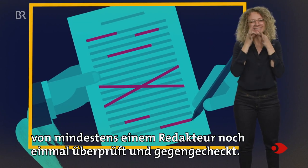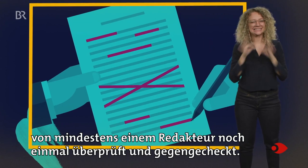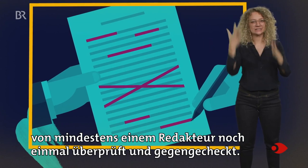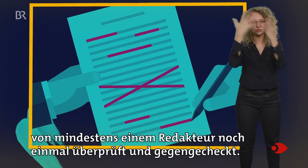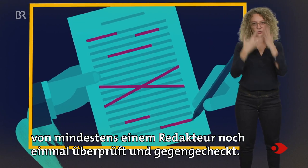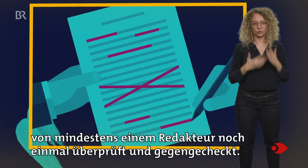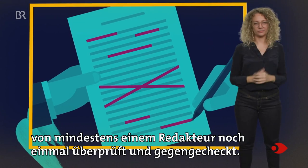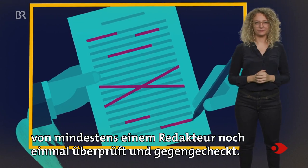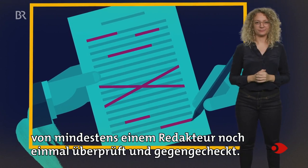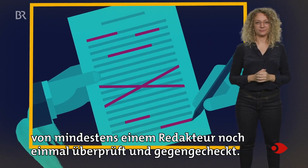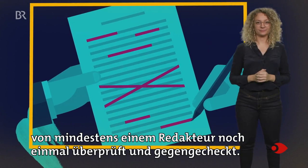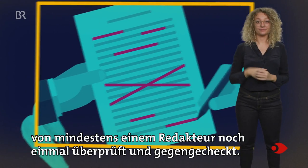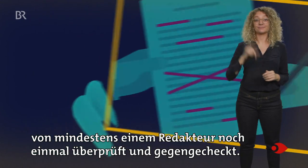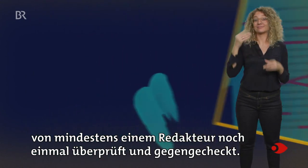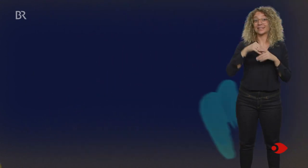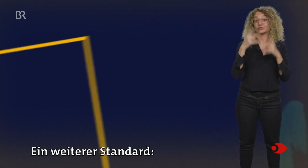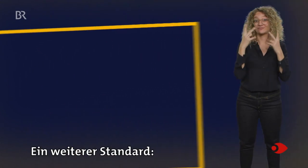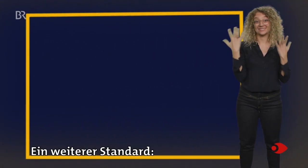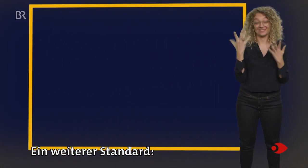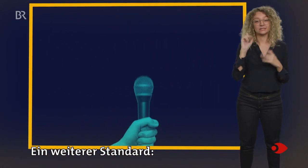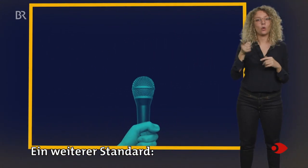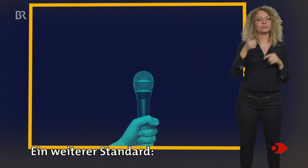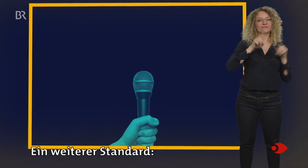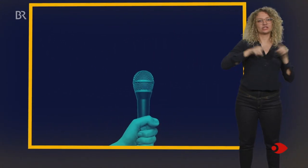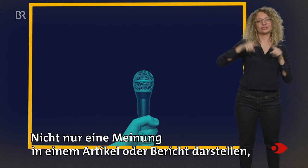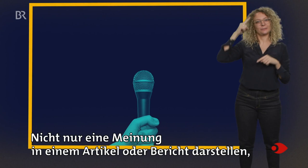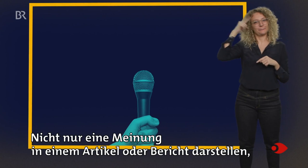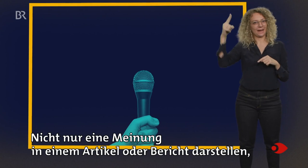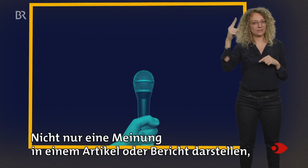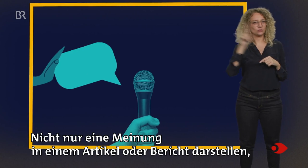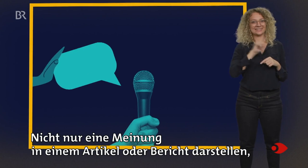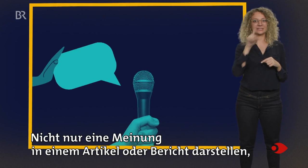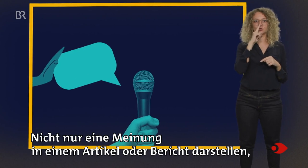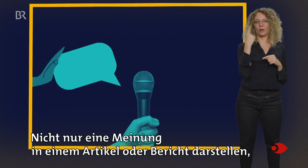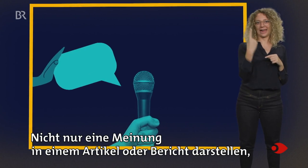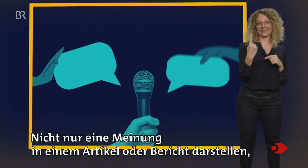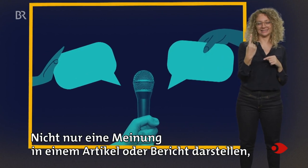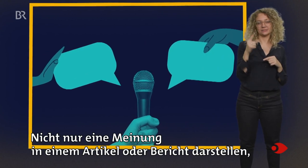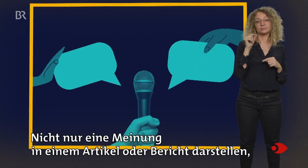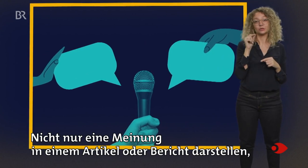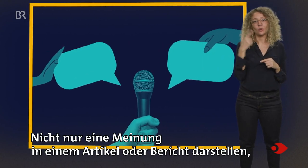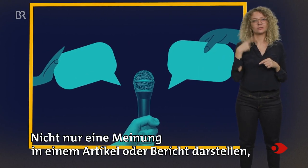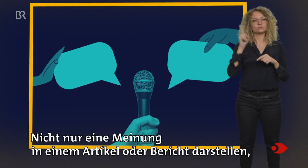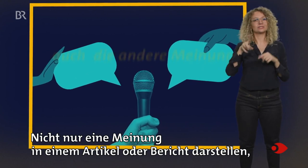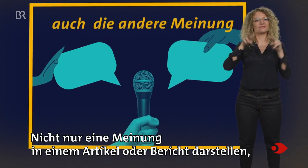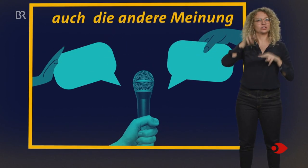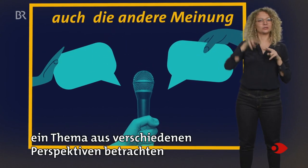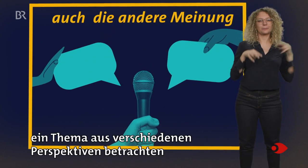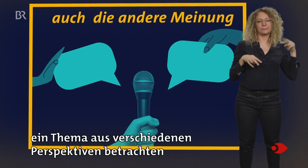noch einmal überprüft und gegengecheckt. Ein weiterer Standard, nicht nur eine Meinung in einem Artikel oder Bericht darstellen, ein Thema